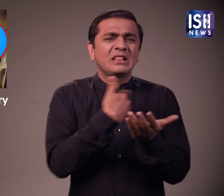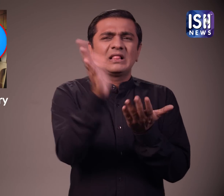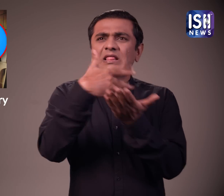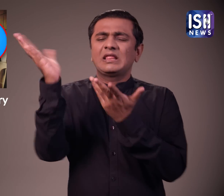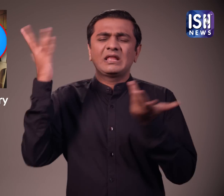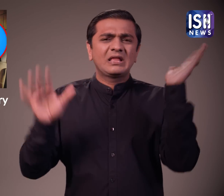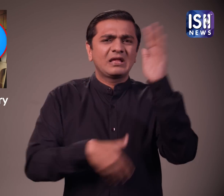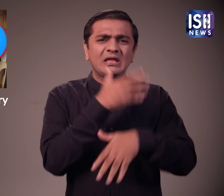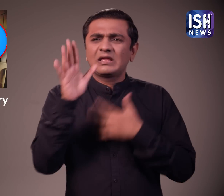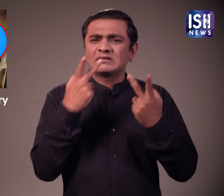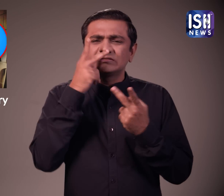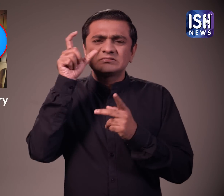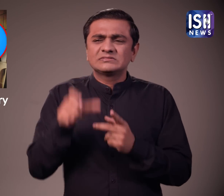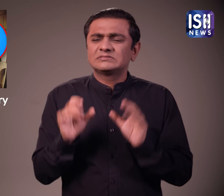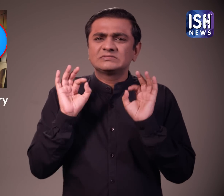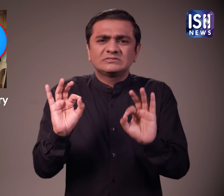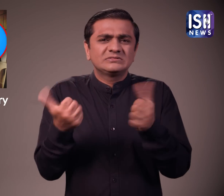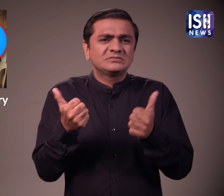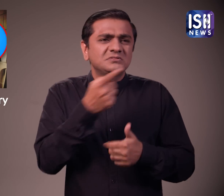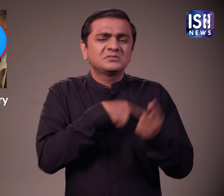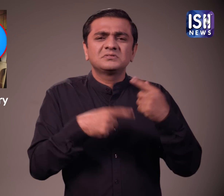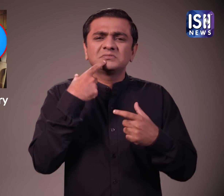निर्णे लेने और कूप्रबंदन की शिकायते आ रही है